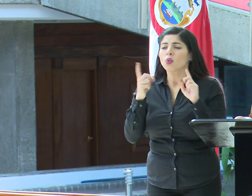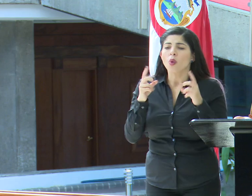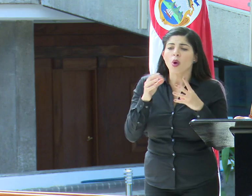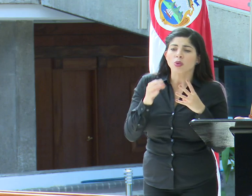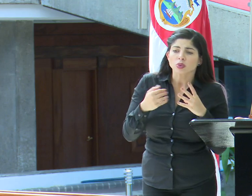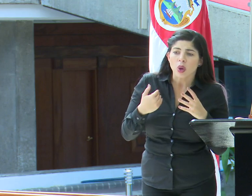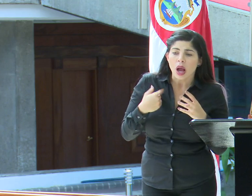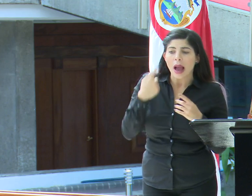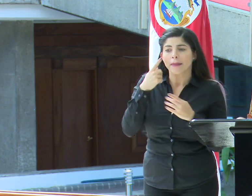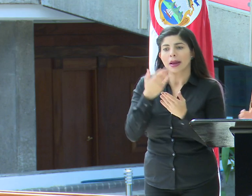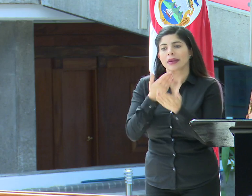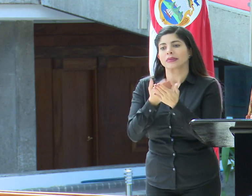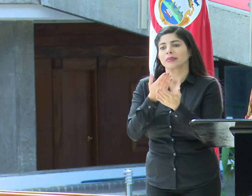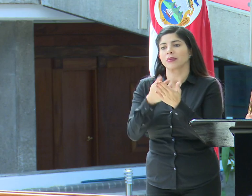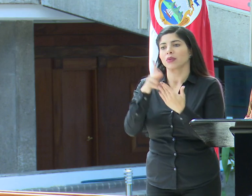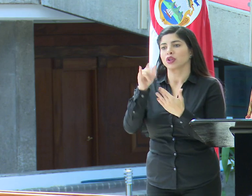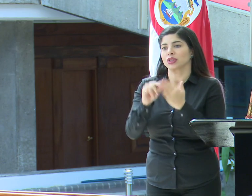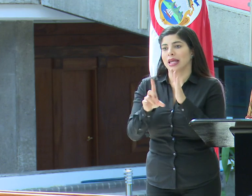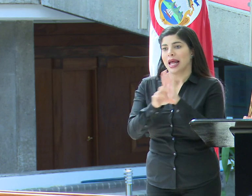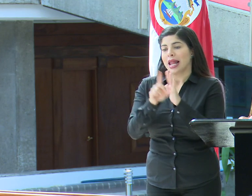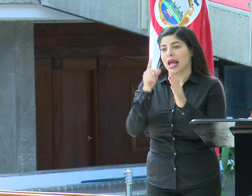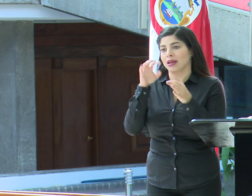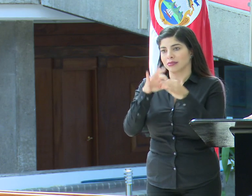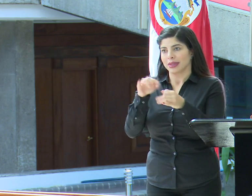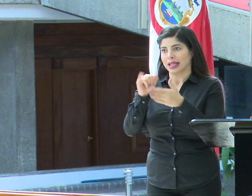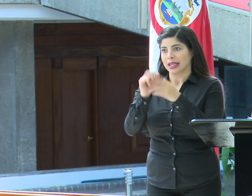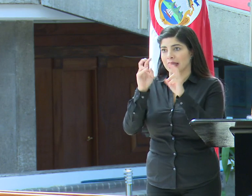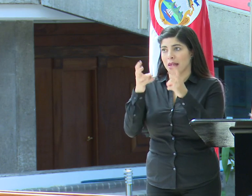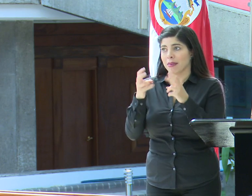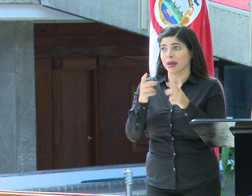presentar también proyectos de ley que vayan en esta dirección.